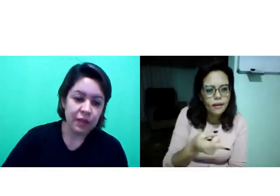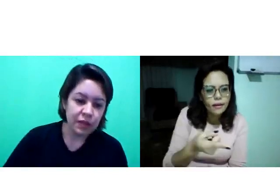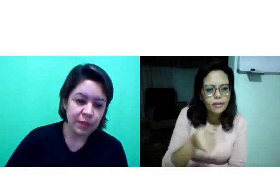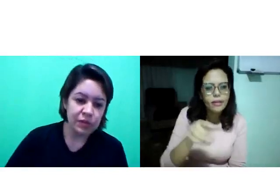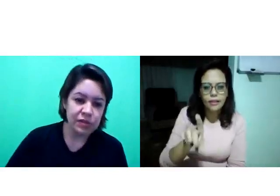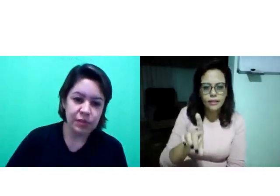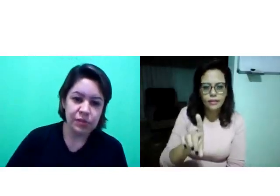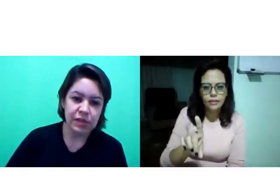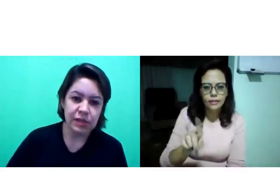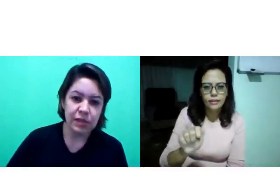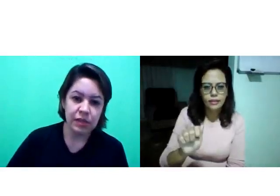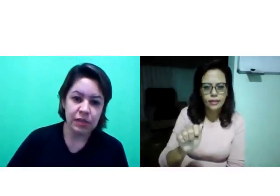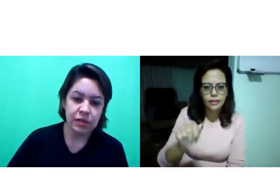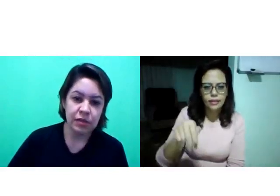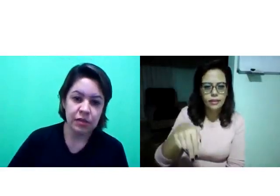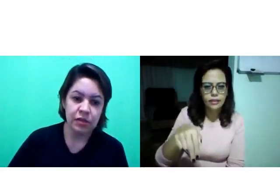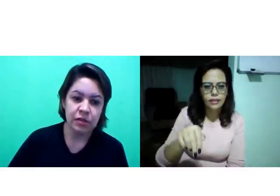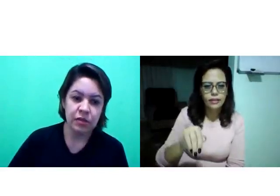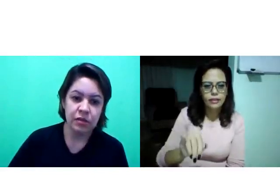depois nós temos aqui